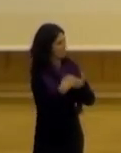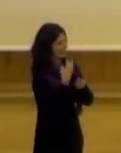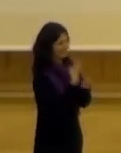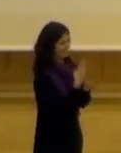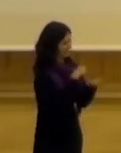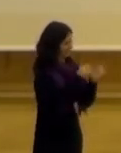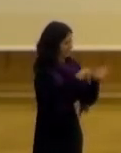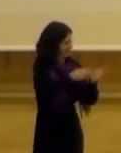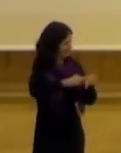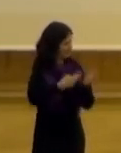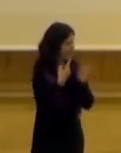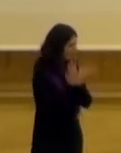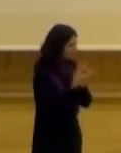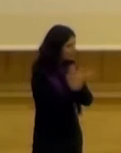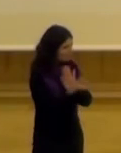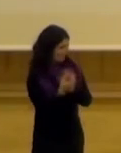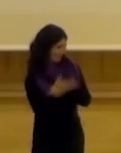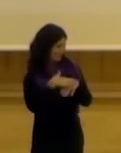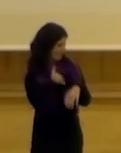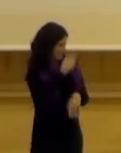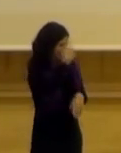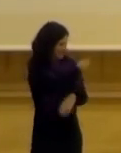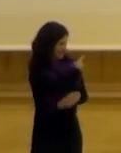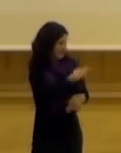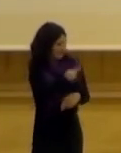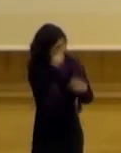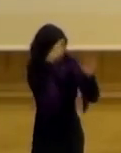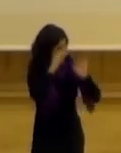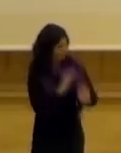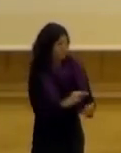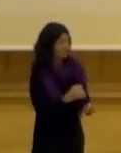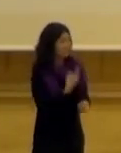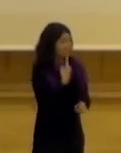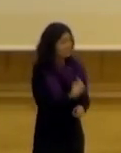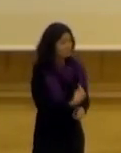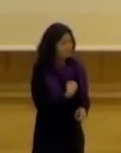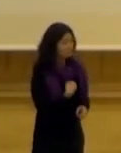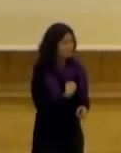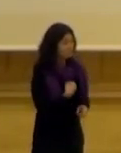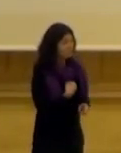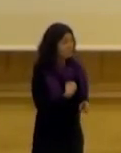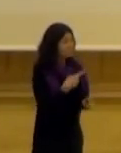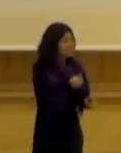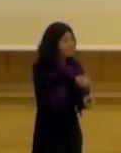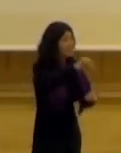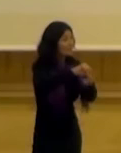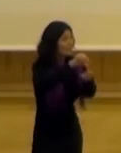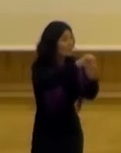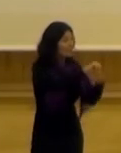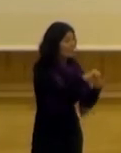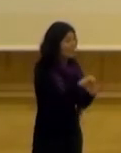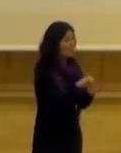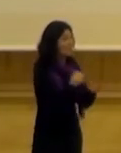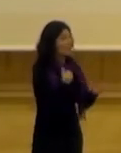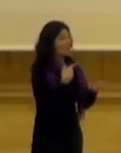técnicas cualitativas que las triangulamos para dar un resultado más concreto nos decía es que los ciudadanos al